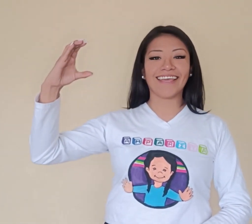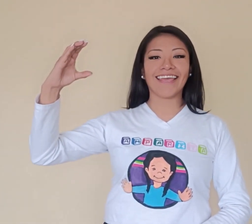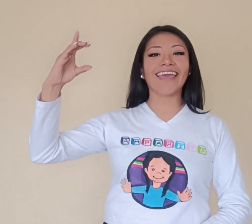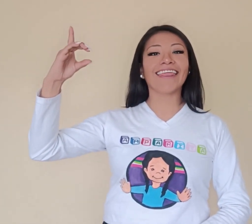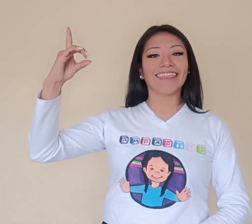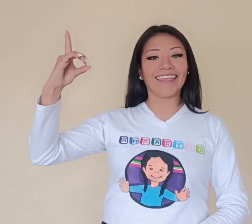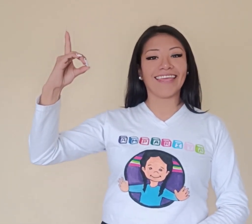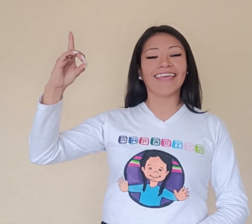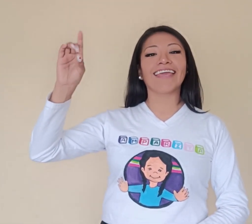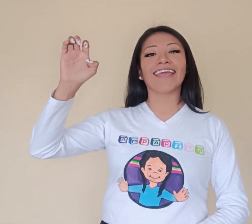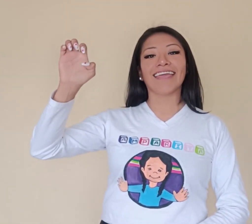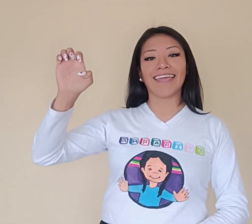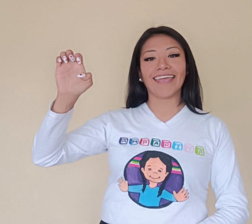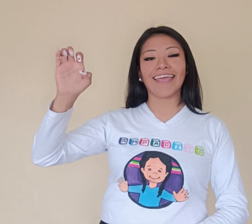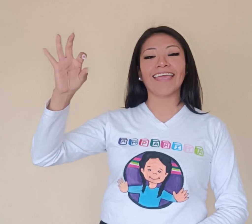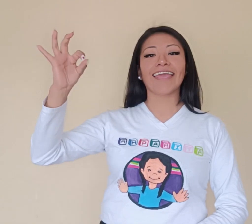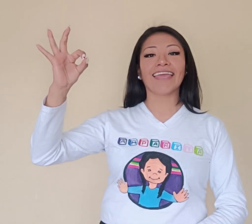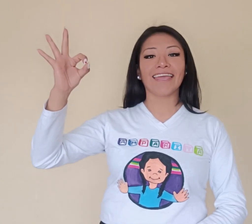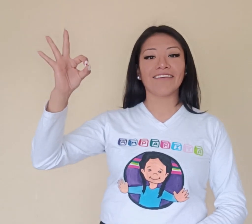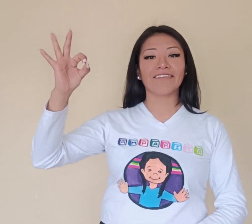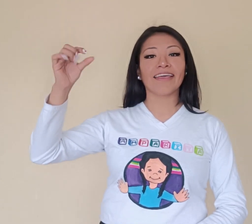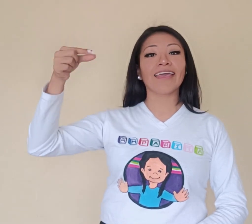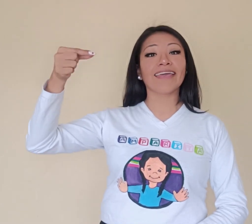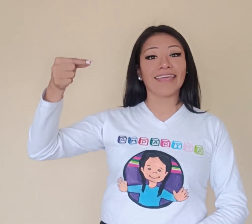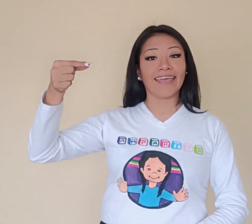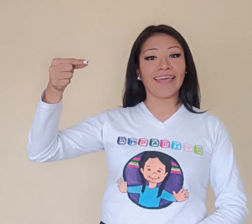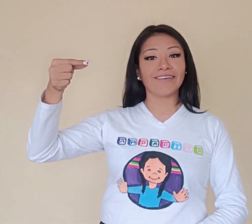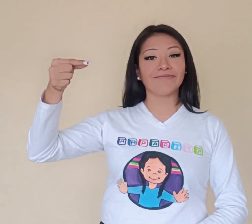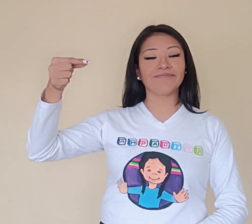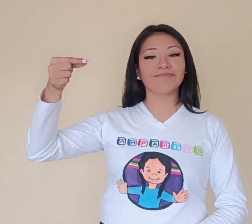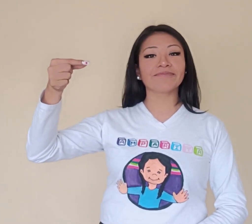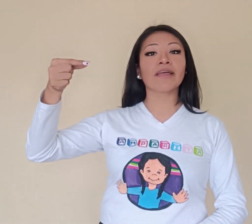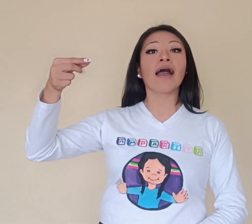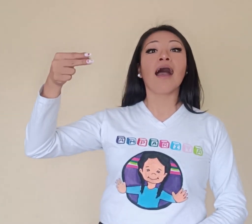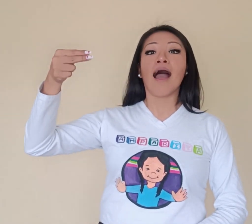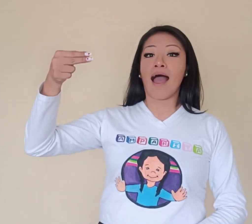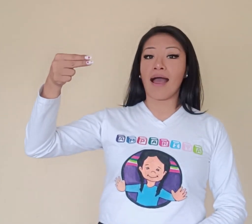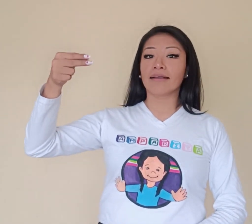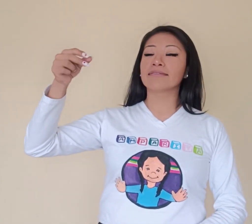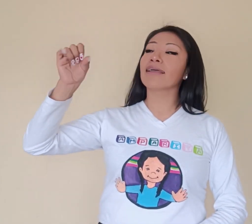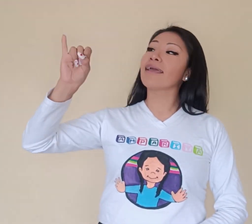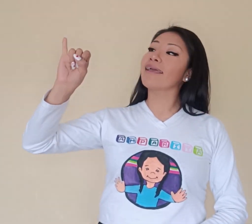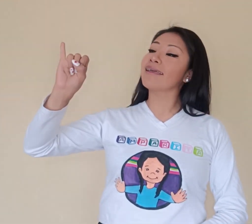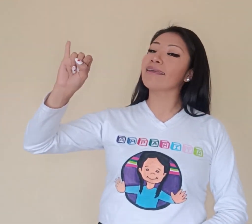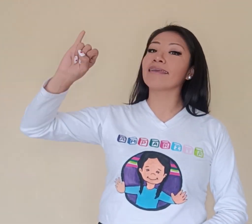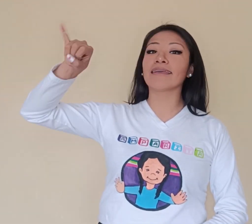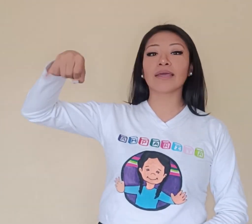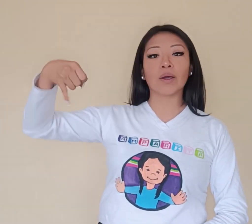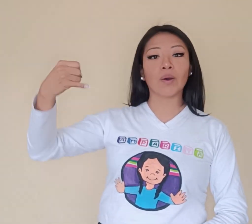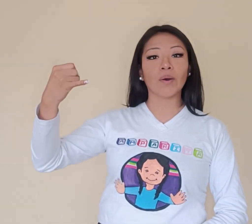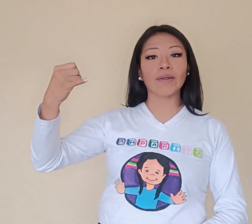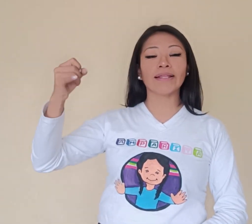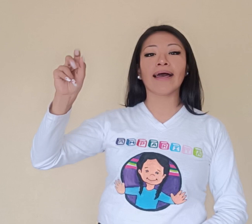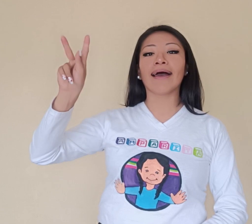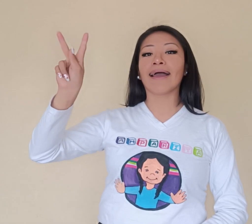D, E, F, G, H, I, J, K,